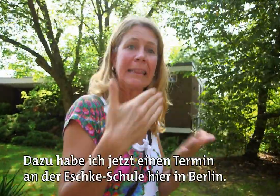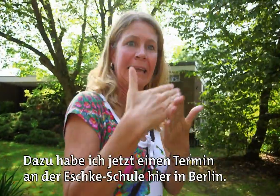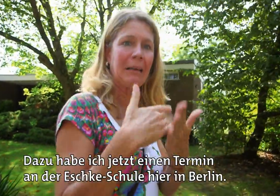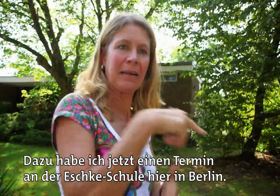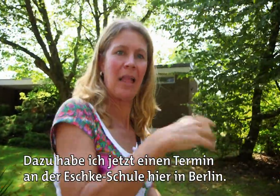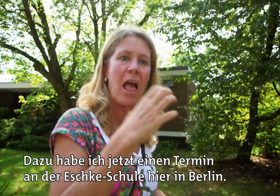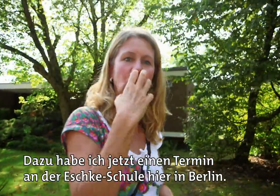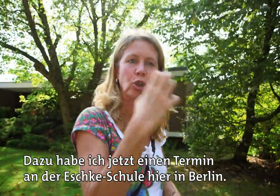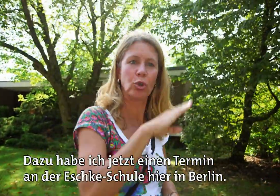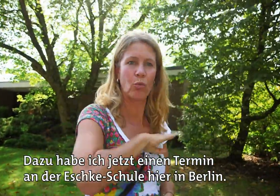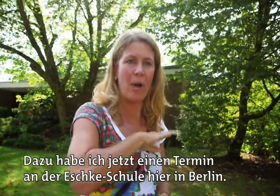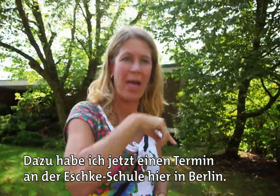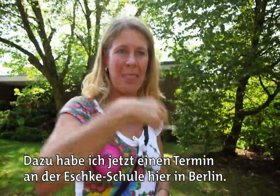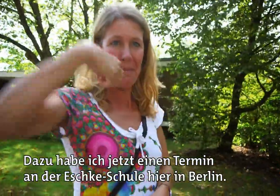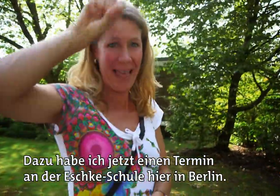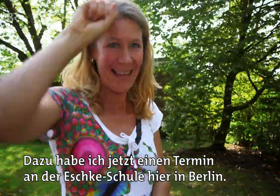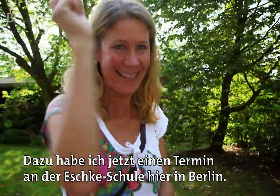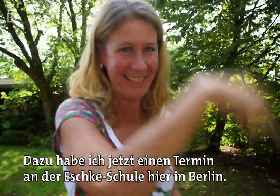ich jetzt einen Termin an der Eschke-Schule hier in Berlin.